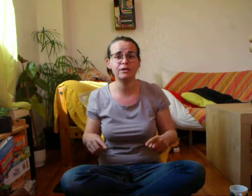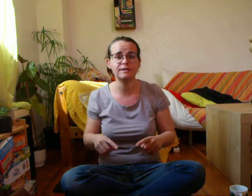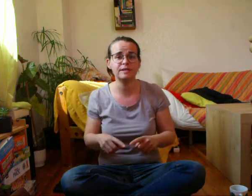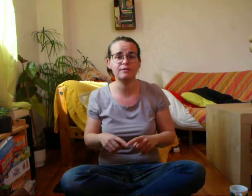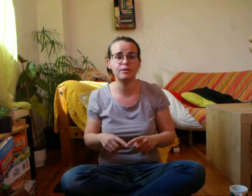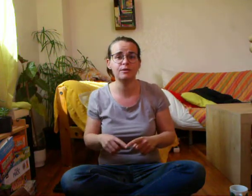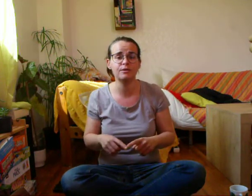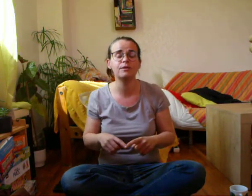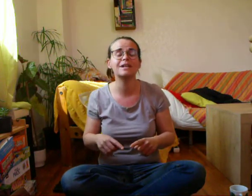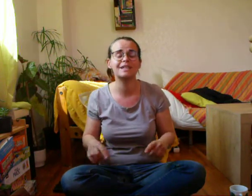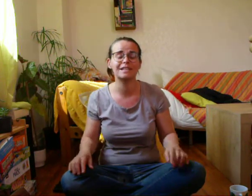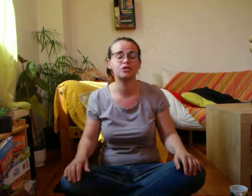savon